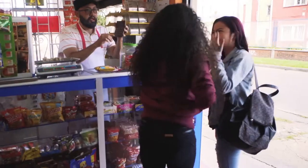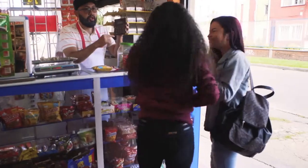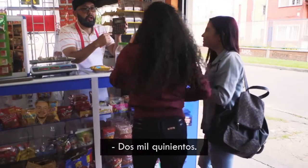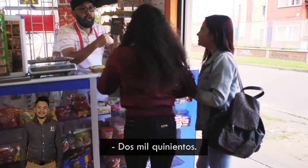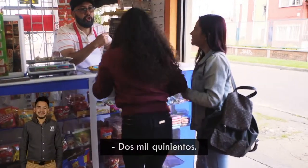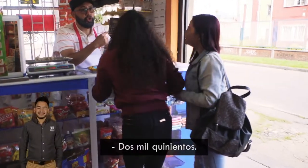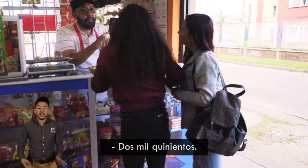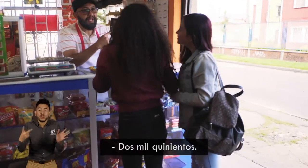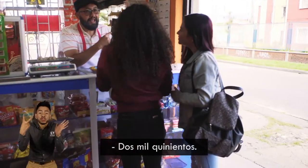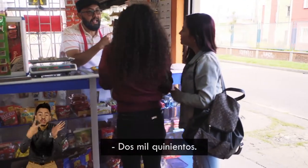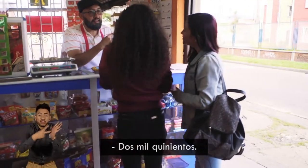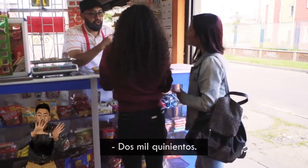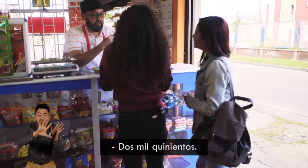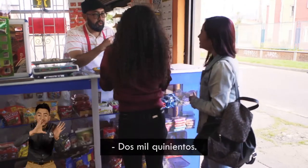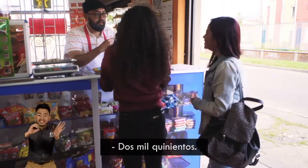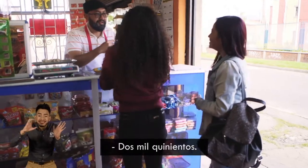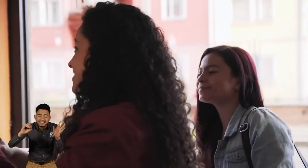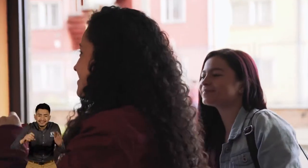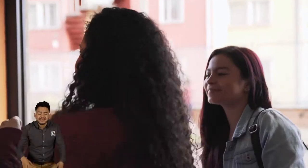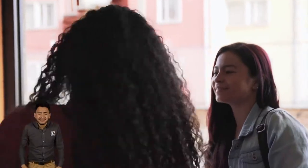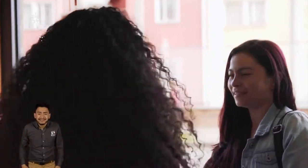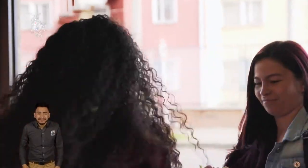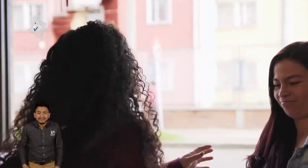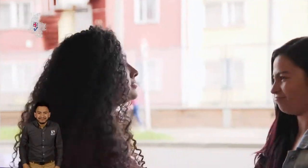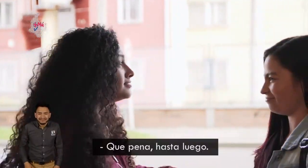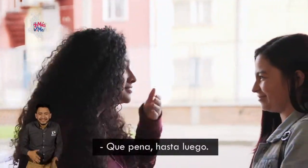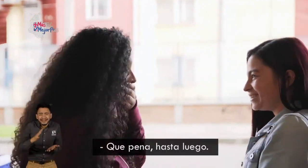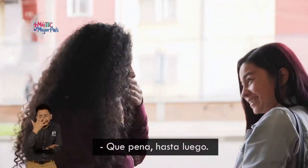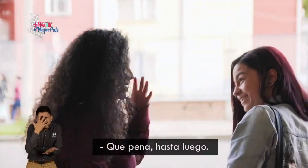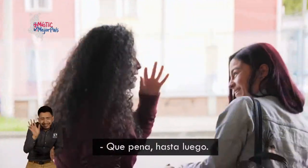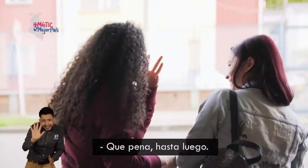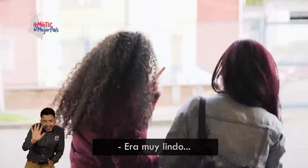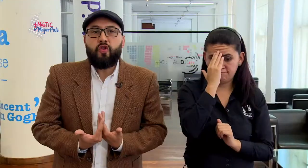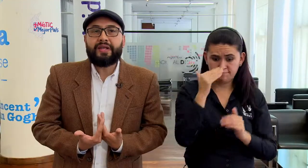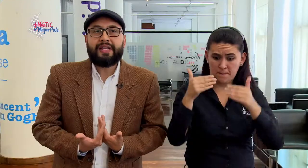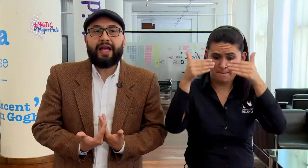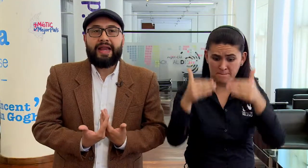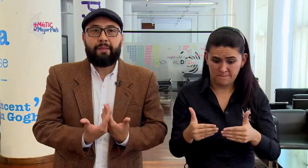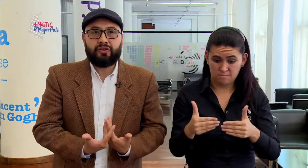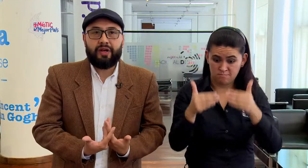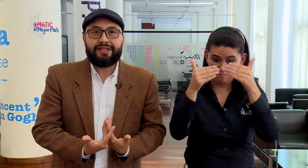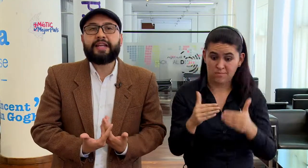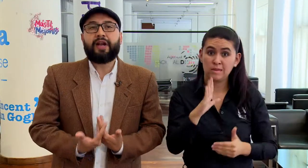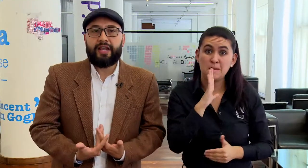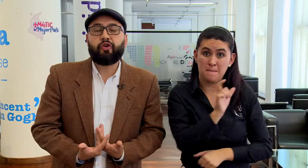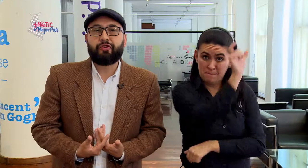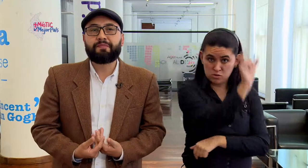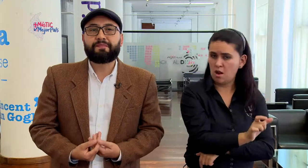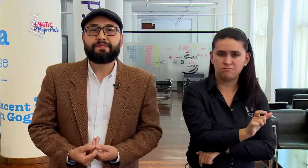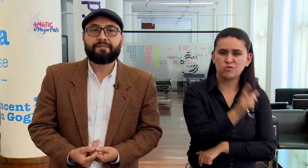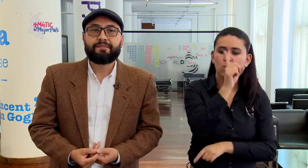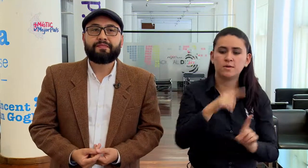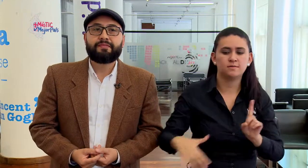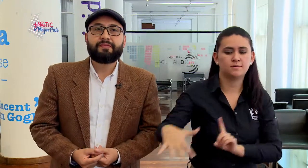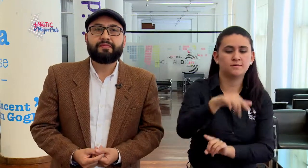deberes. Y que finalmente la limitación no está en la persona, sino en el entorno.